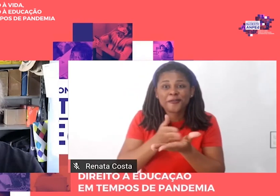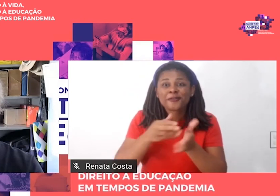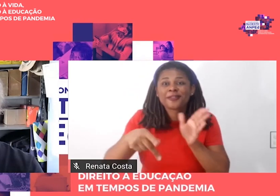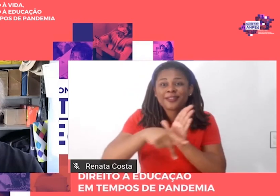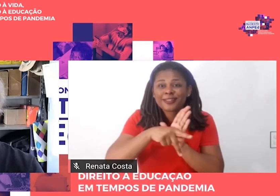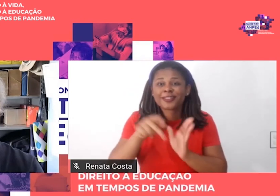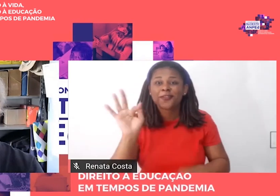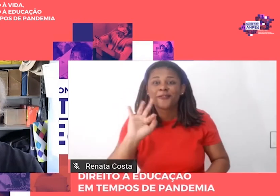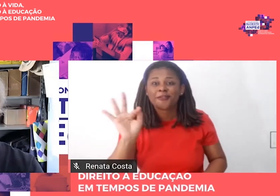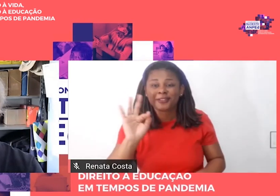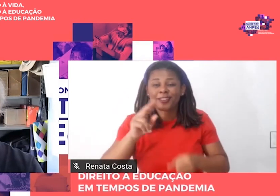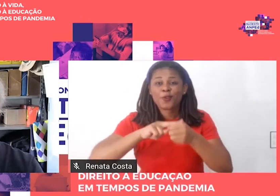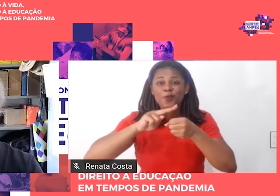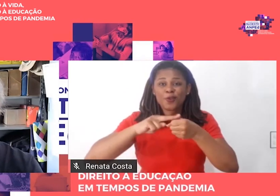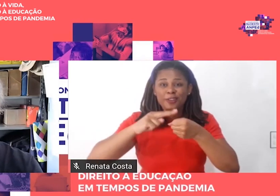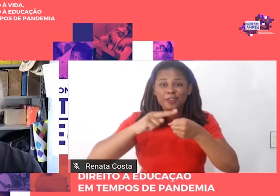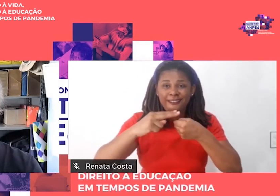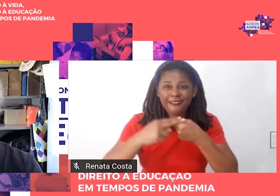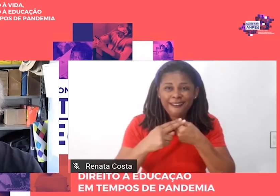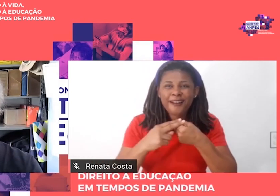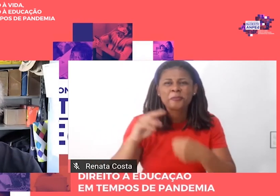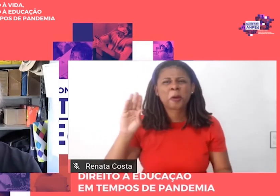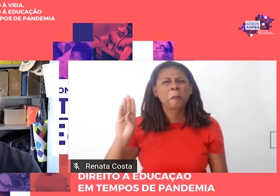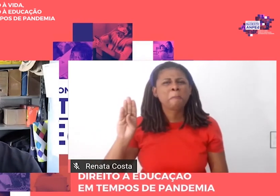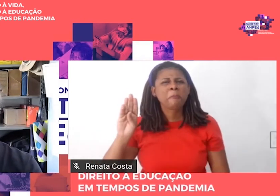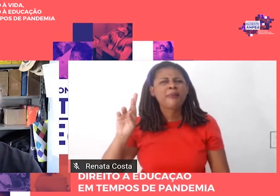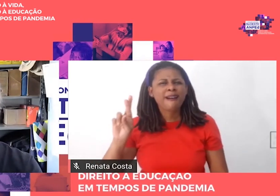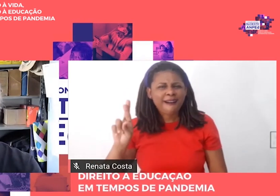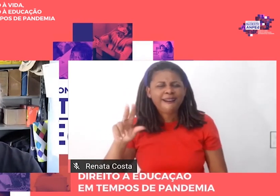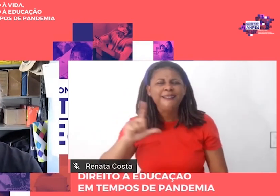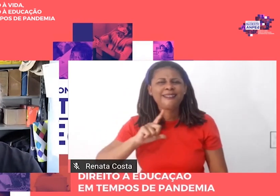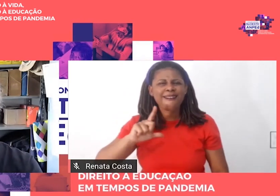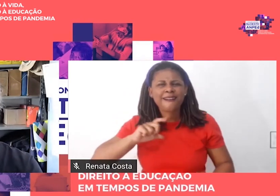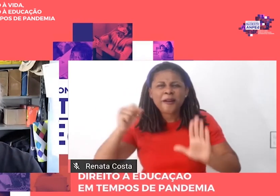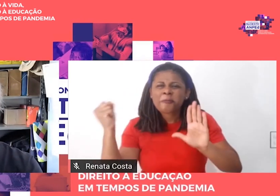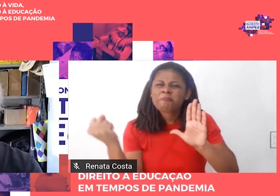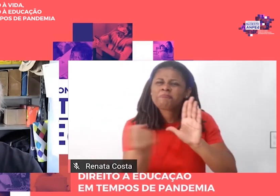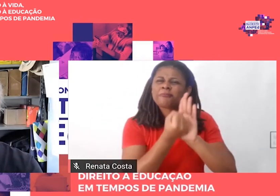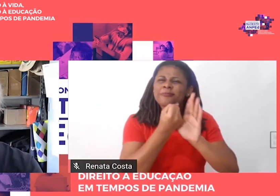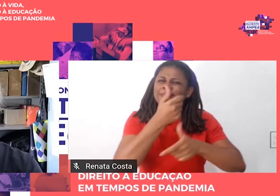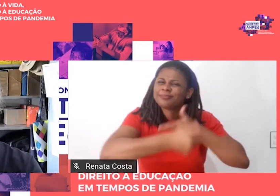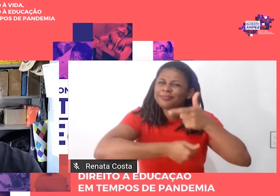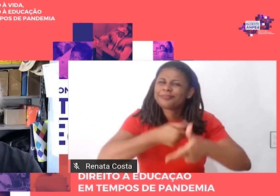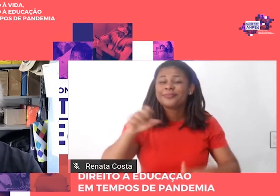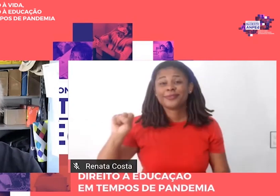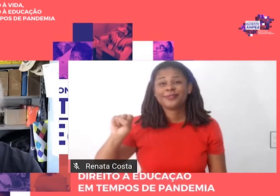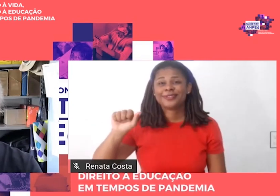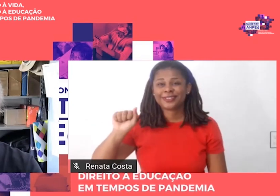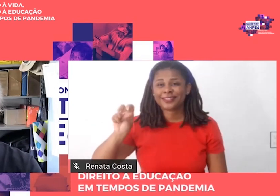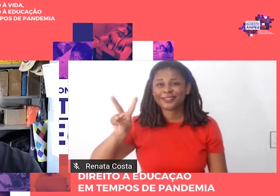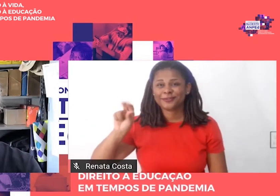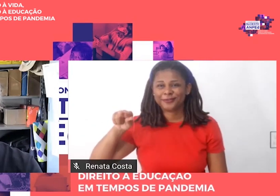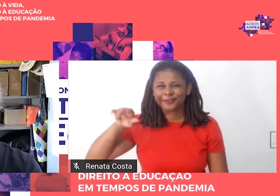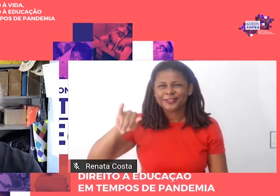é produto da convergência do trabalho de Saviani como filósofo e intelectual orgânico,